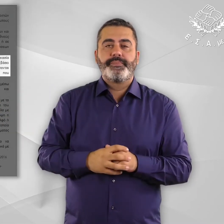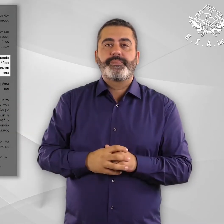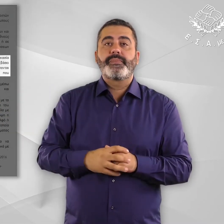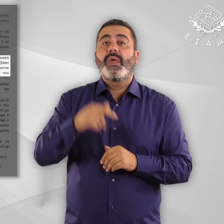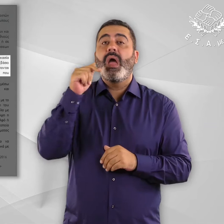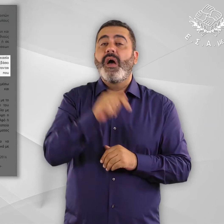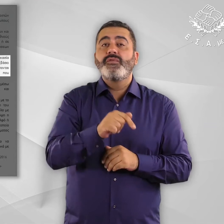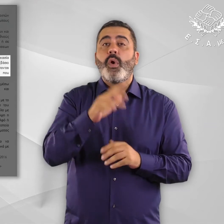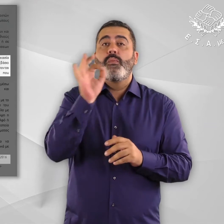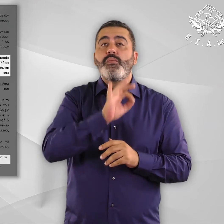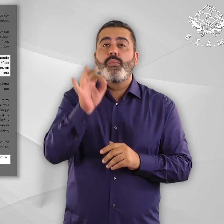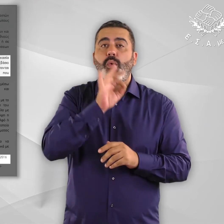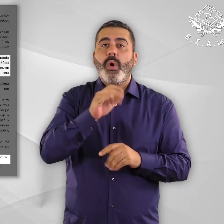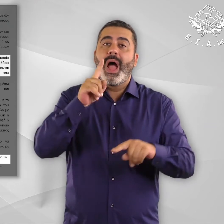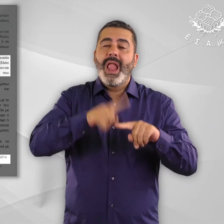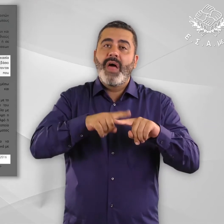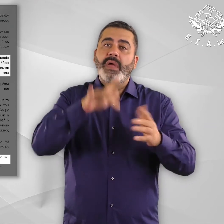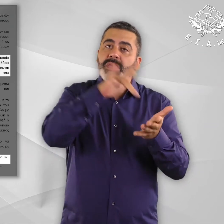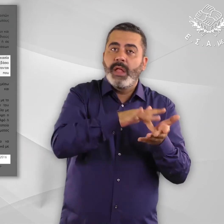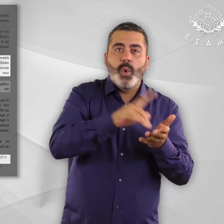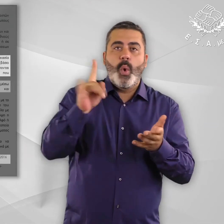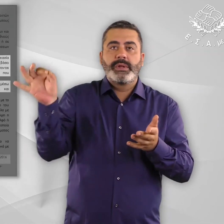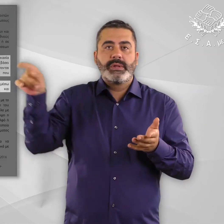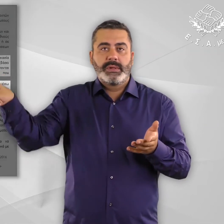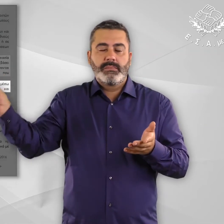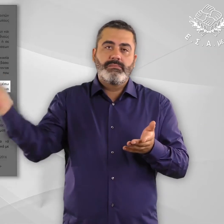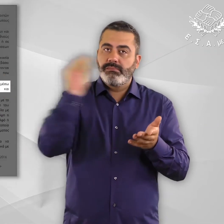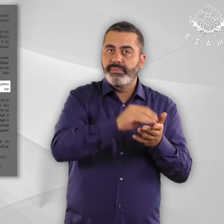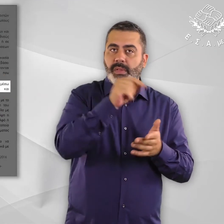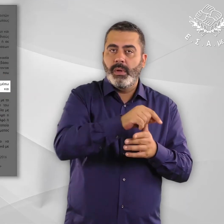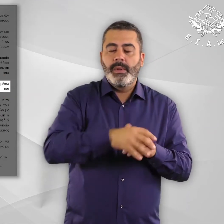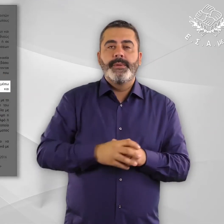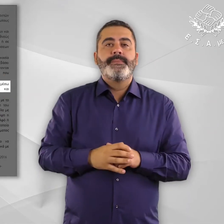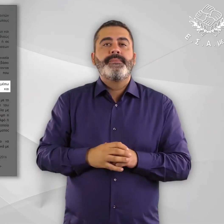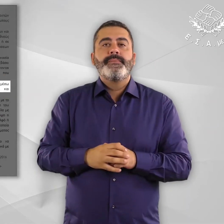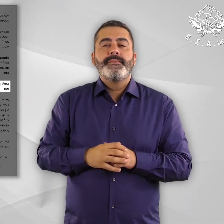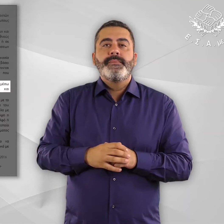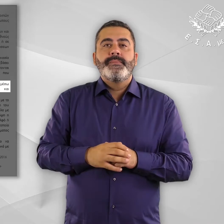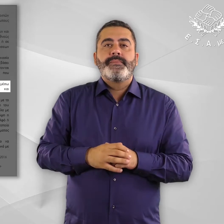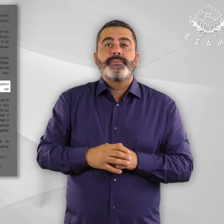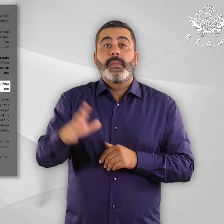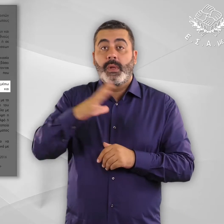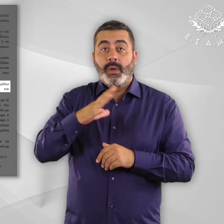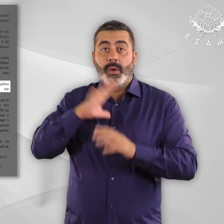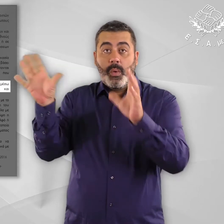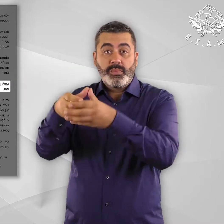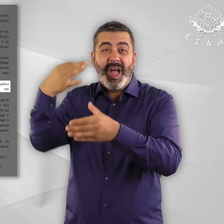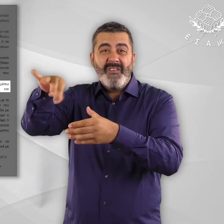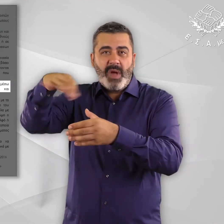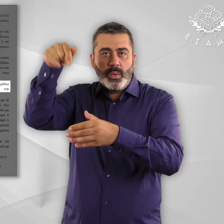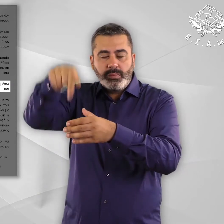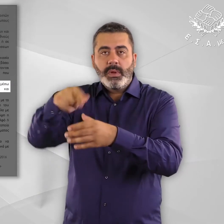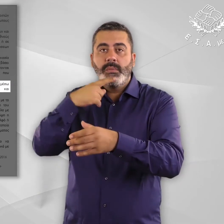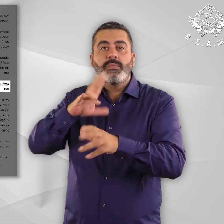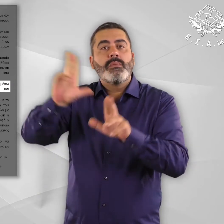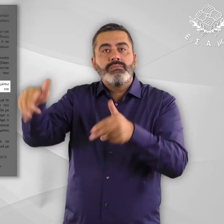διεπεραιώνεται στην ενδοχώρα βλέπε υπό σημείωση 20. Κουκίδα Οι ευάλωτοι εξερούνται από το σύστημα καταγραφής μέσω